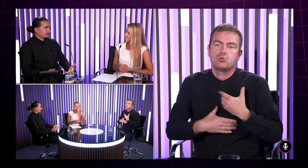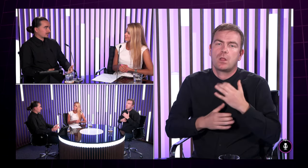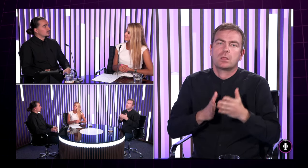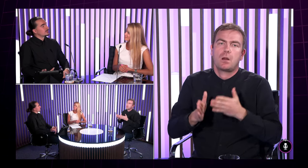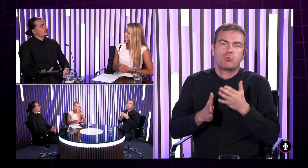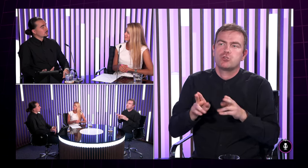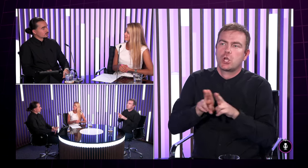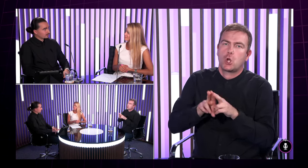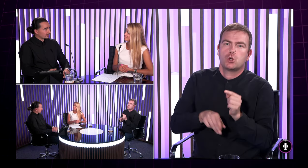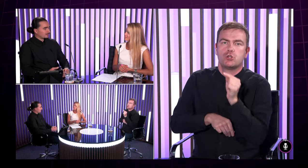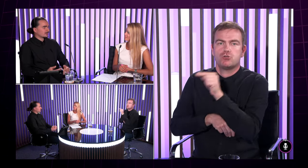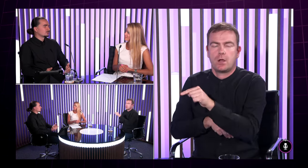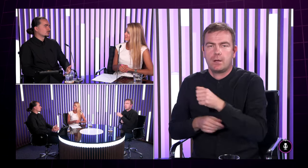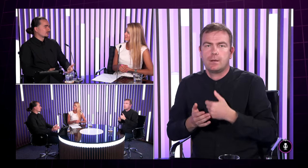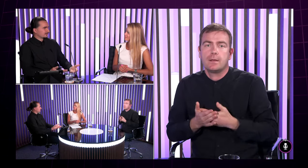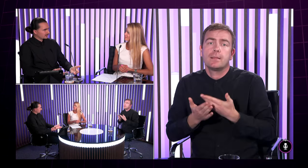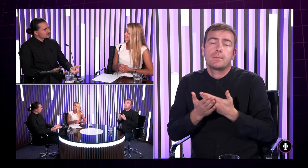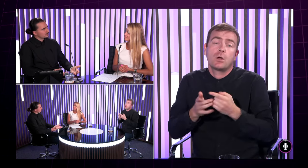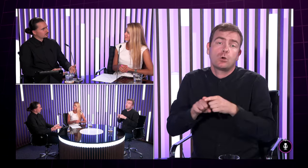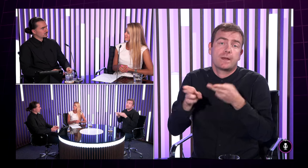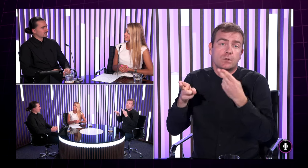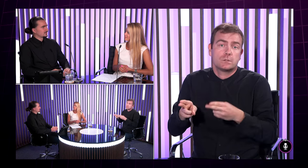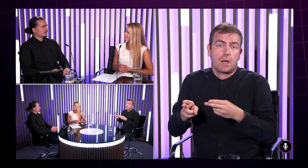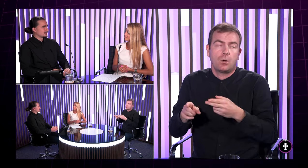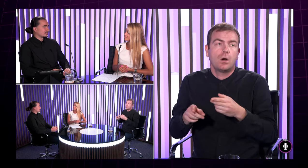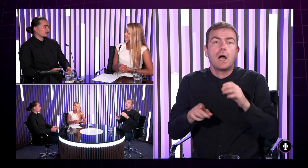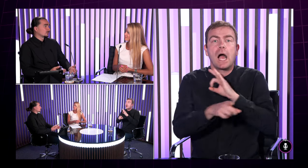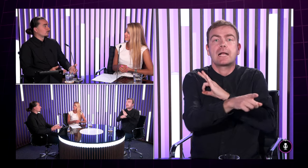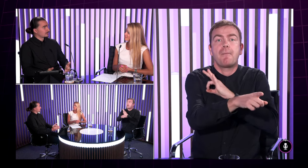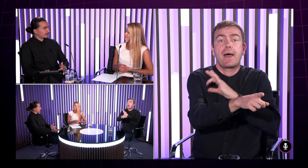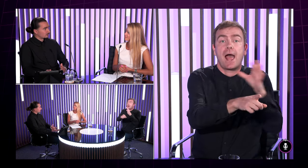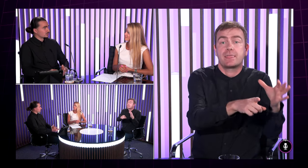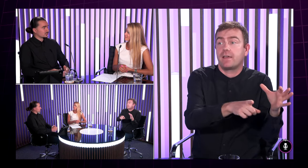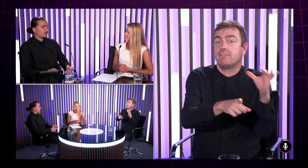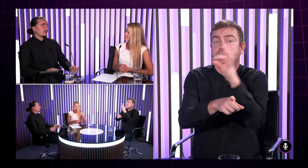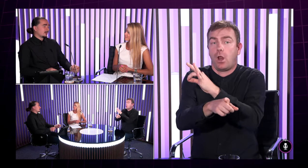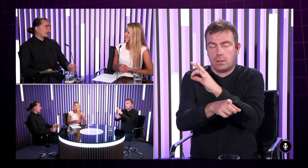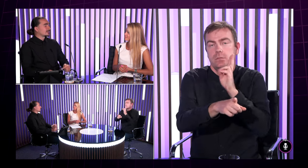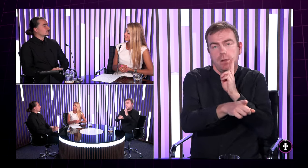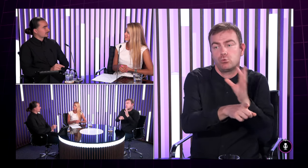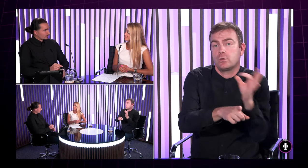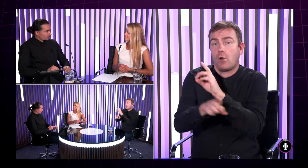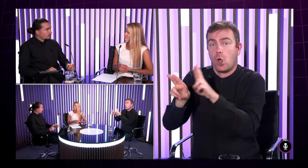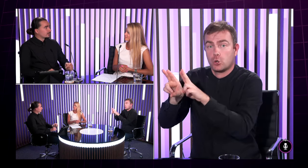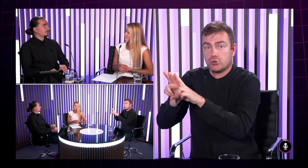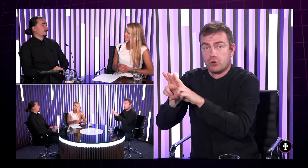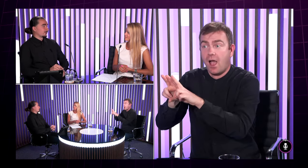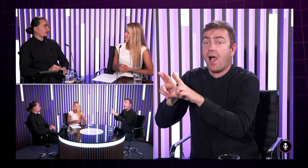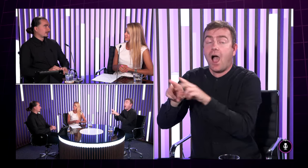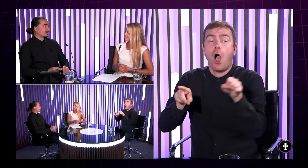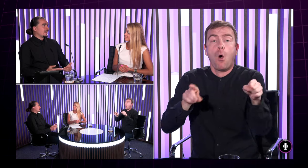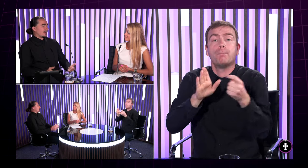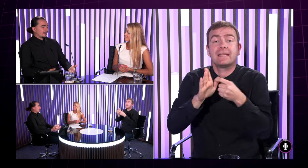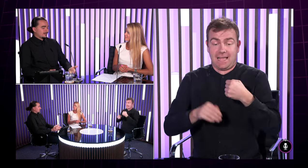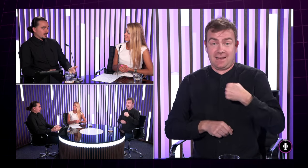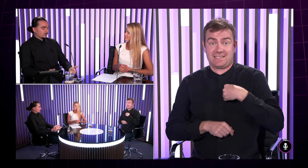požičanie že mojim rodičom zavolal kamarát počúvaj ma vedel by si mi požičať syna že potrebujem ísť pretlmočiť niečo a takto sme teda kolovali, kolovali,